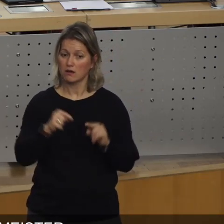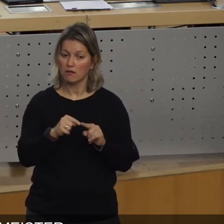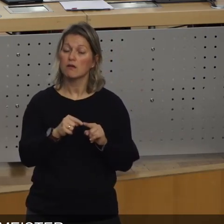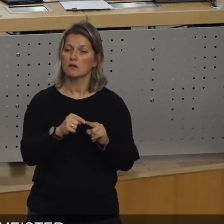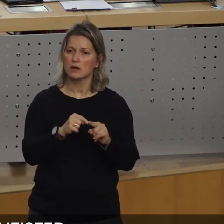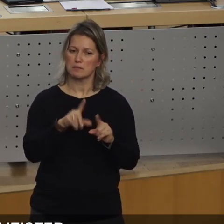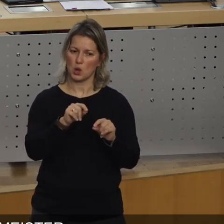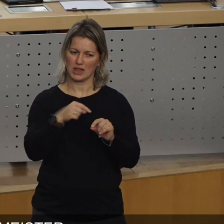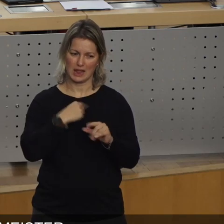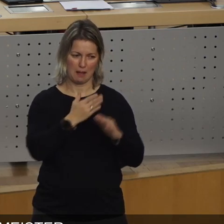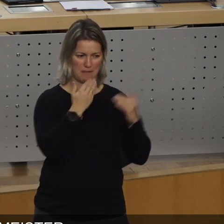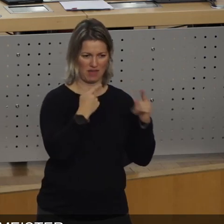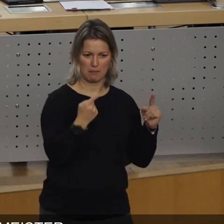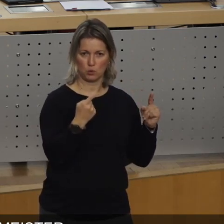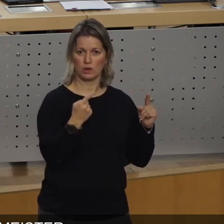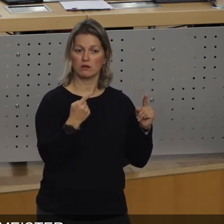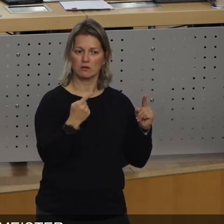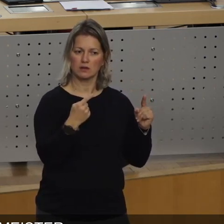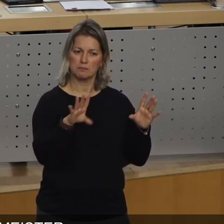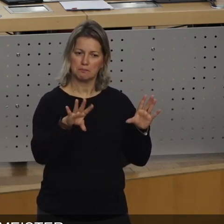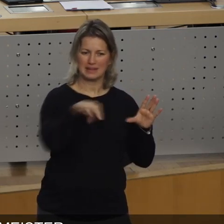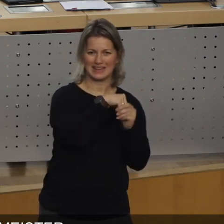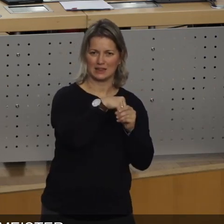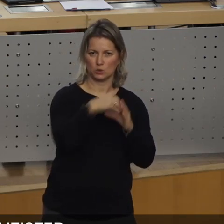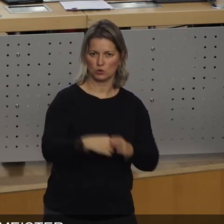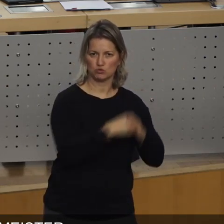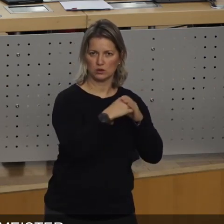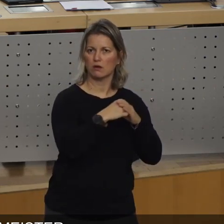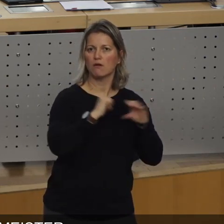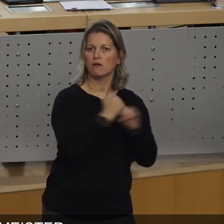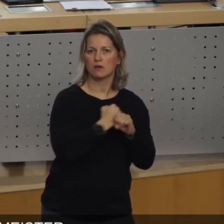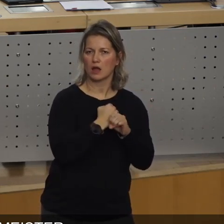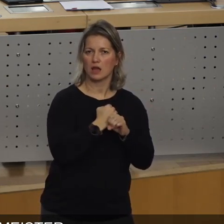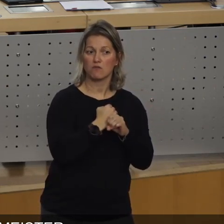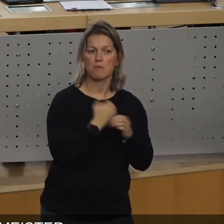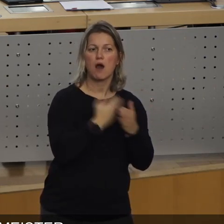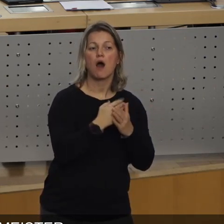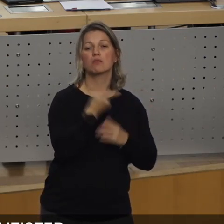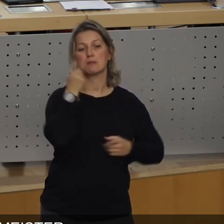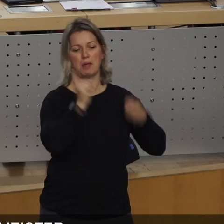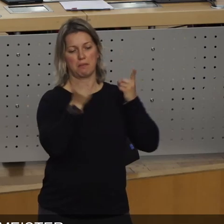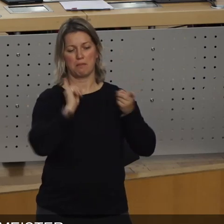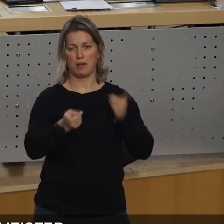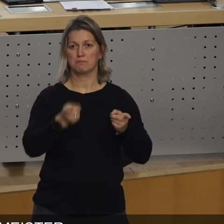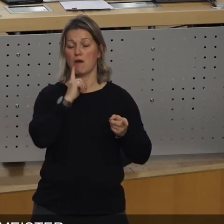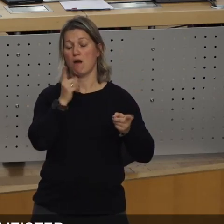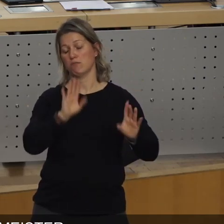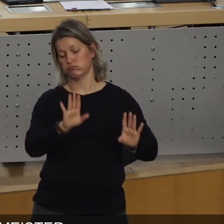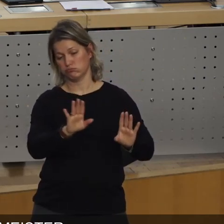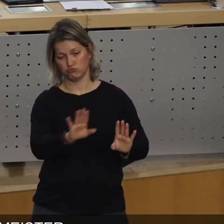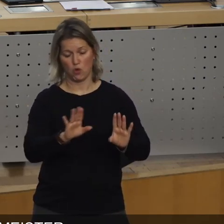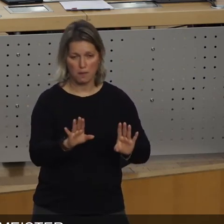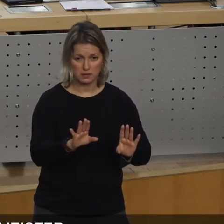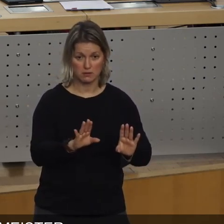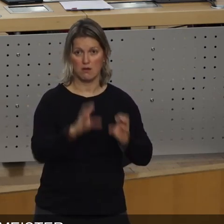mit begleiten konnten, weil sie auch ein bisschen immer das Stopp bekommen haben. Es gibt ja dreisächsische Bewerber und jetzt